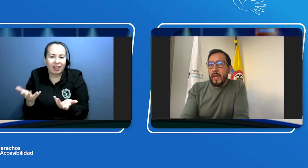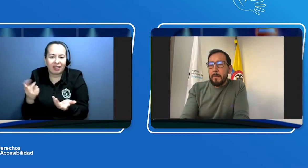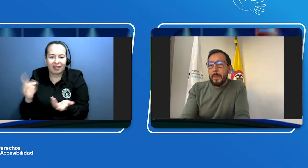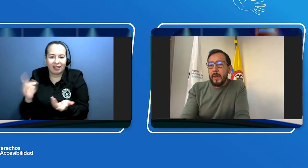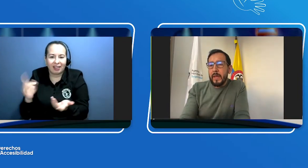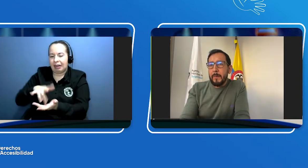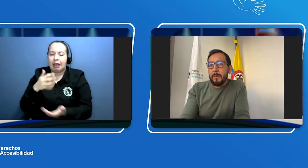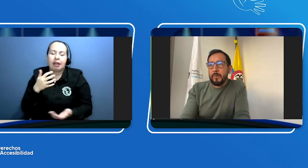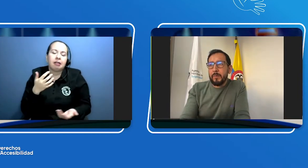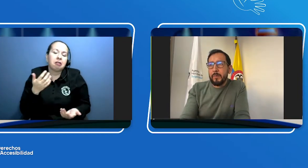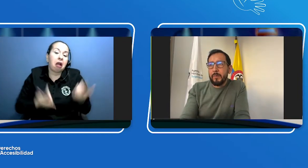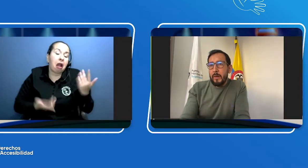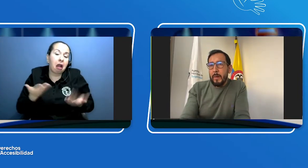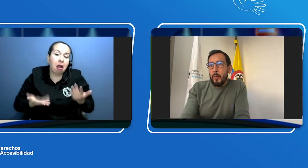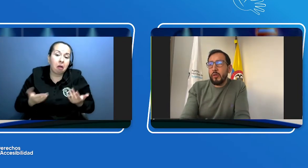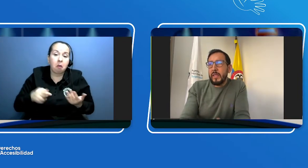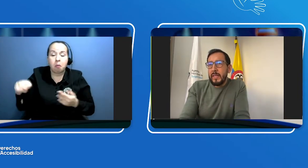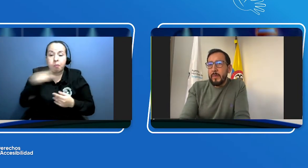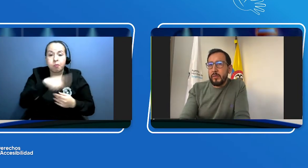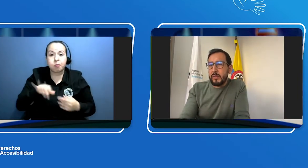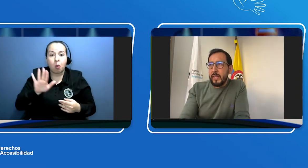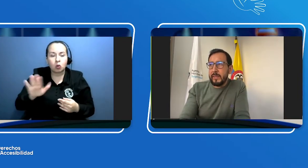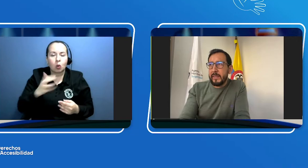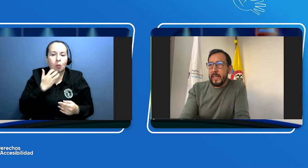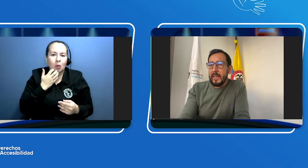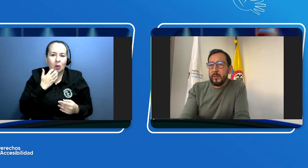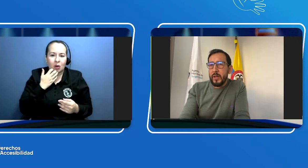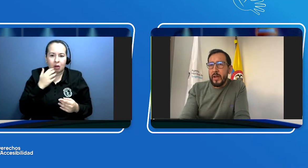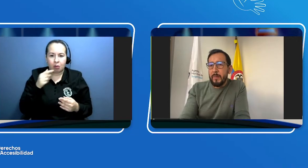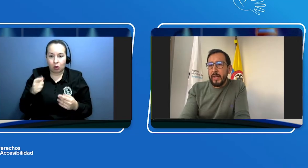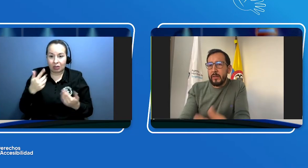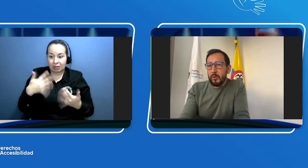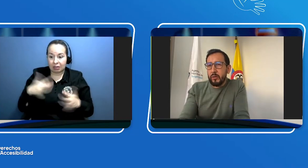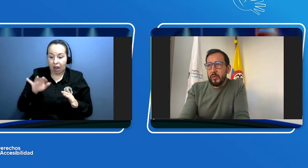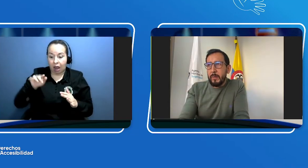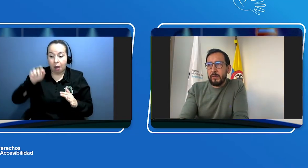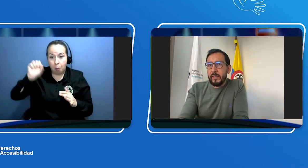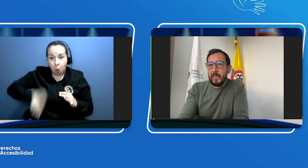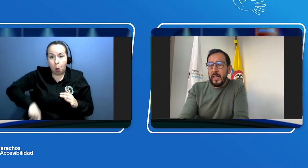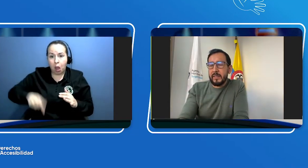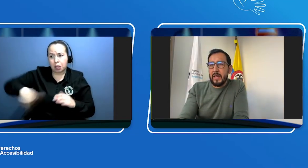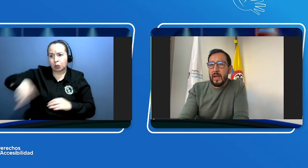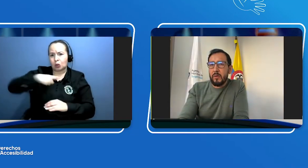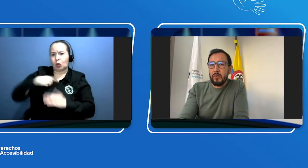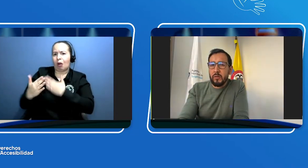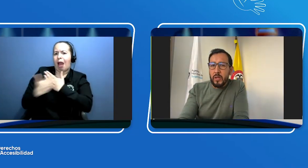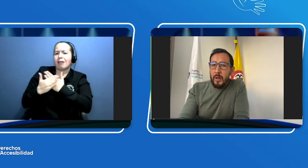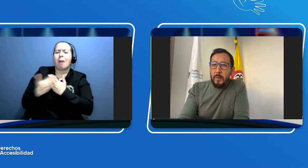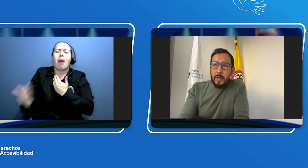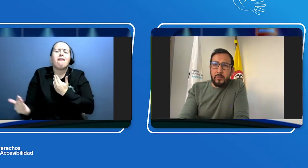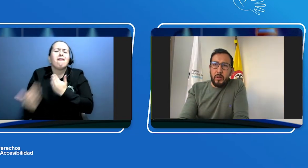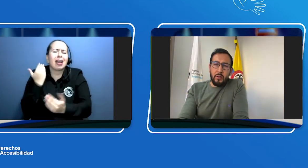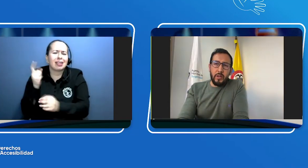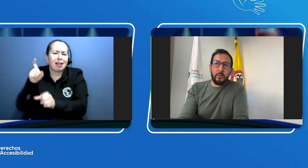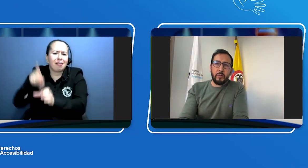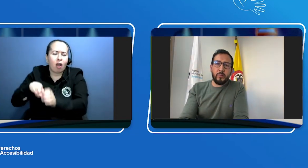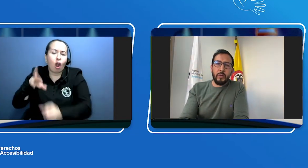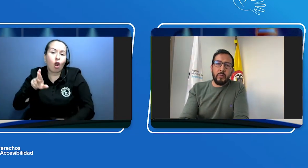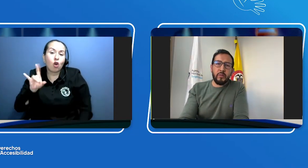aportan, digamos, este granito de arena para que todos nos sea más fácil acceder a un RUND. Pero si no, entonces podemos ir